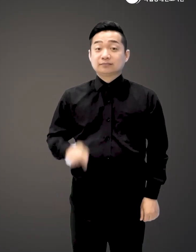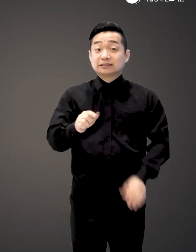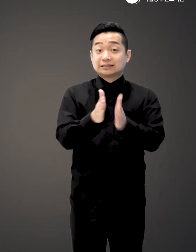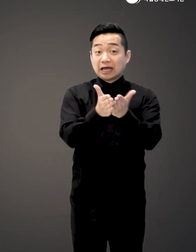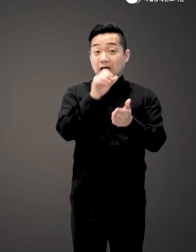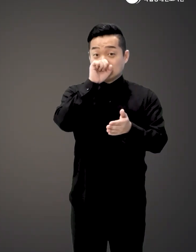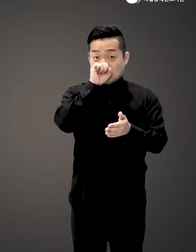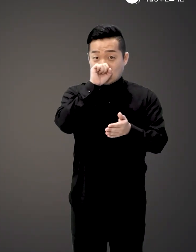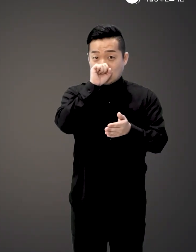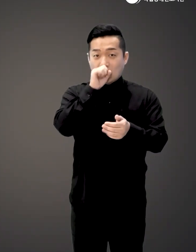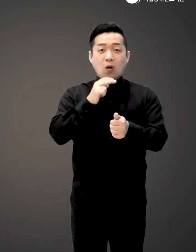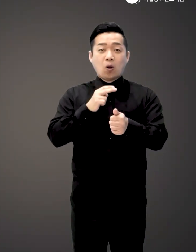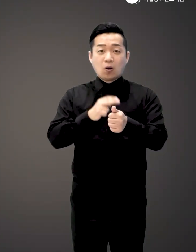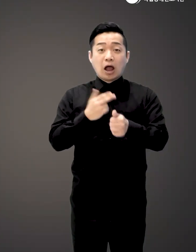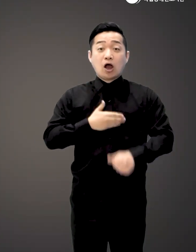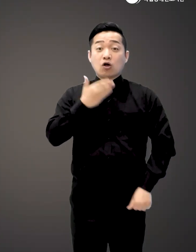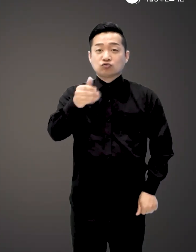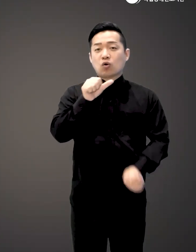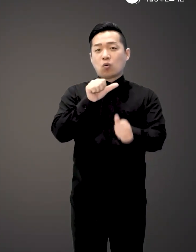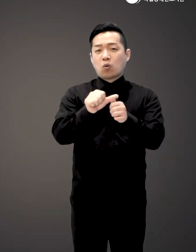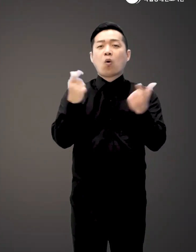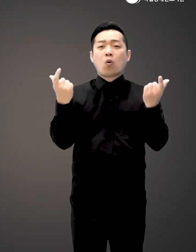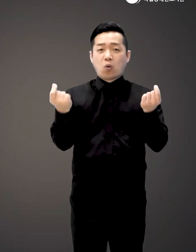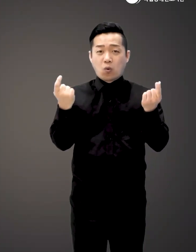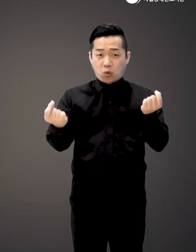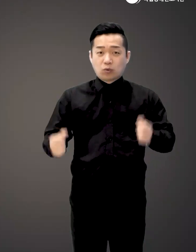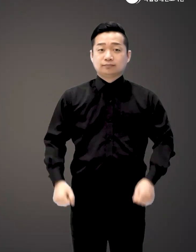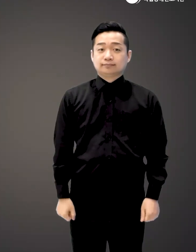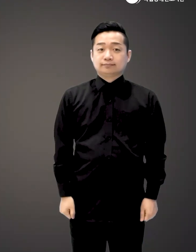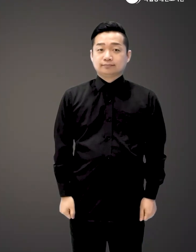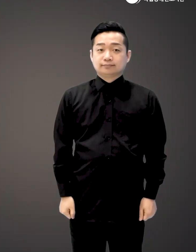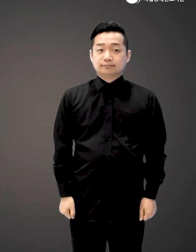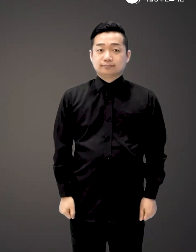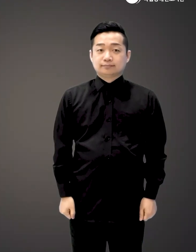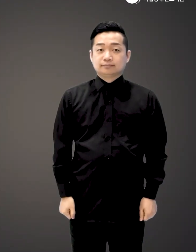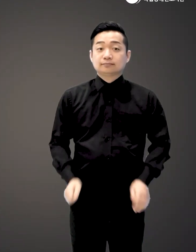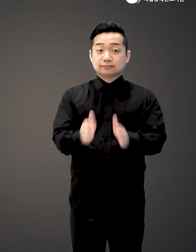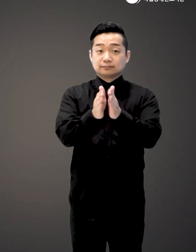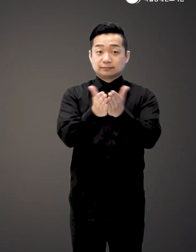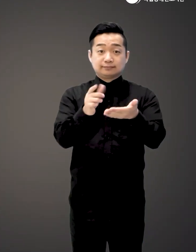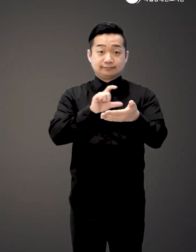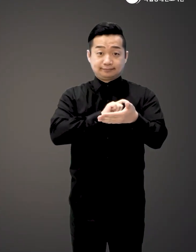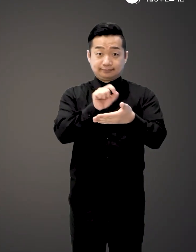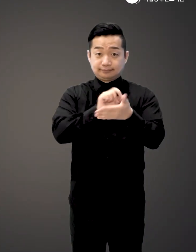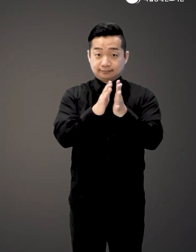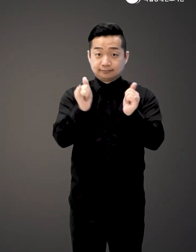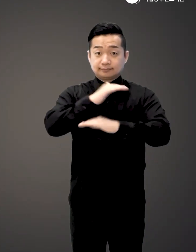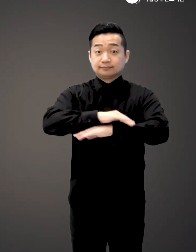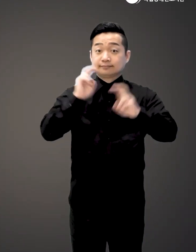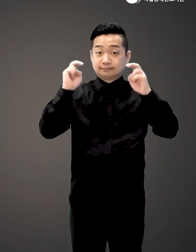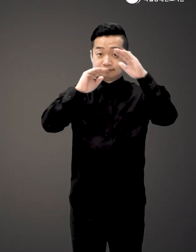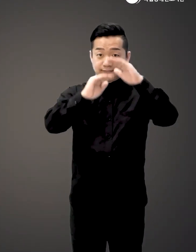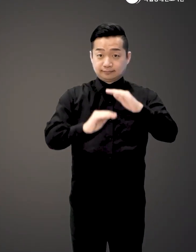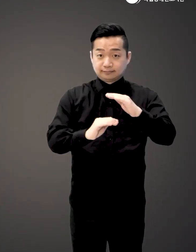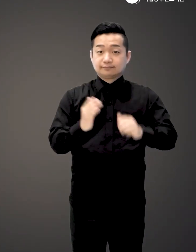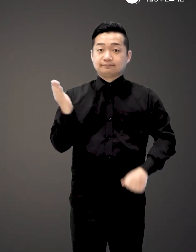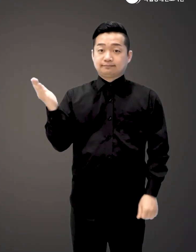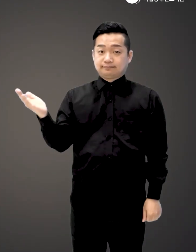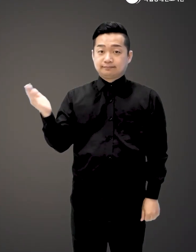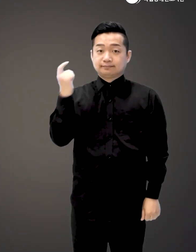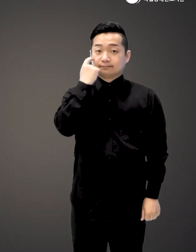이 책은 좋은 멘토가 들려주는 조언이 될 것 같습니다 도서명 우리 모두의 채식